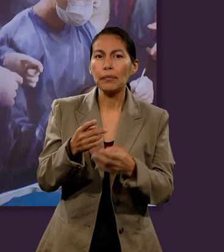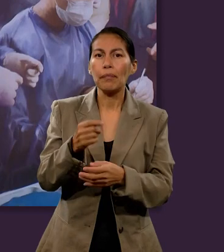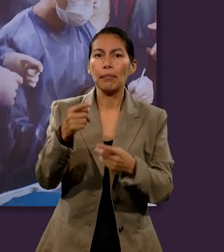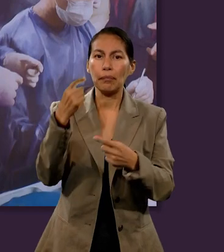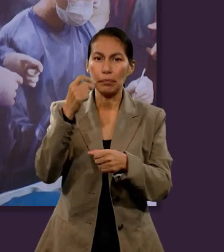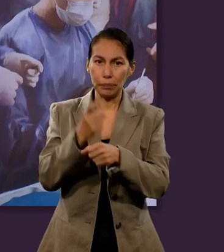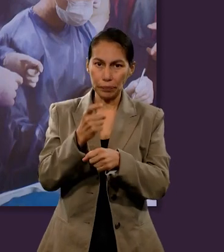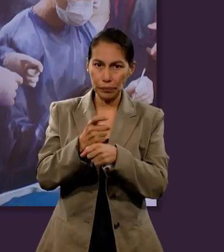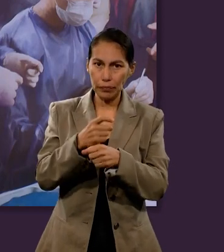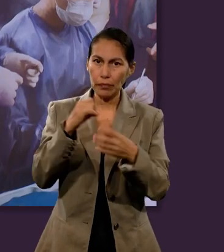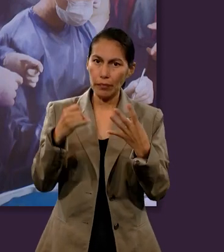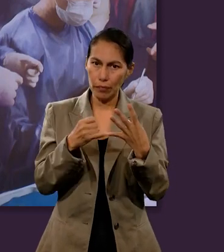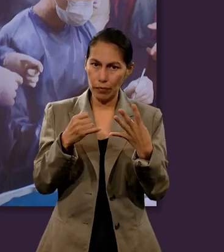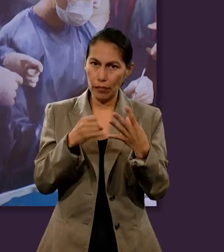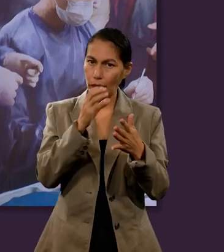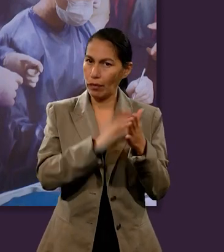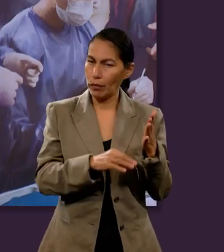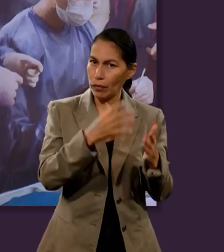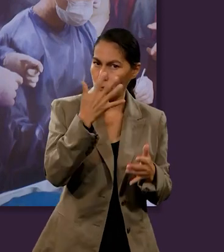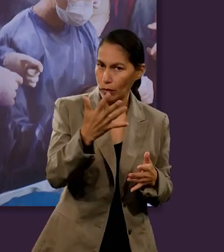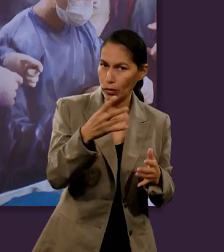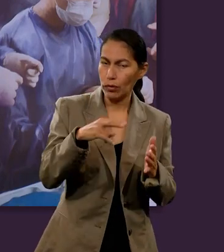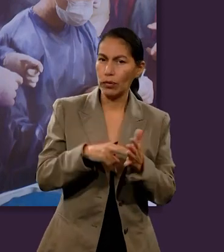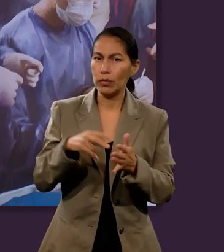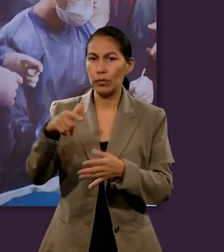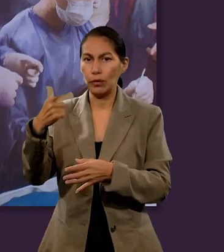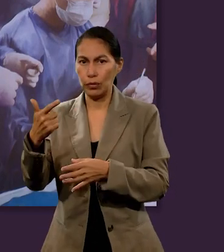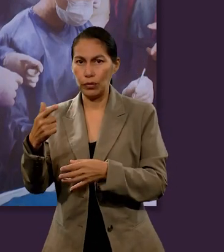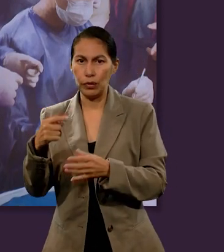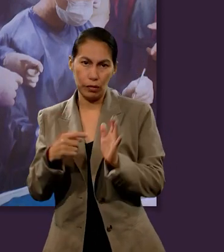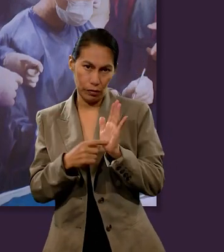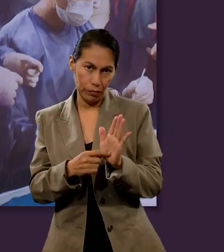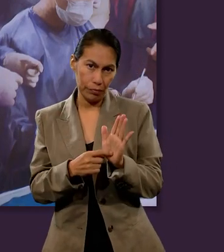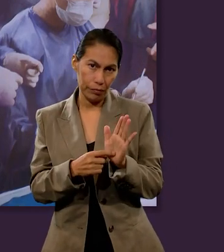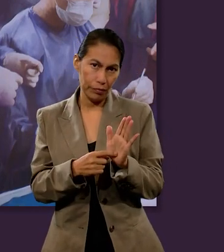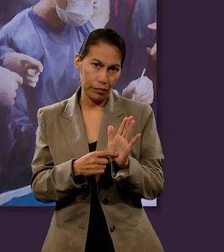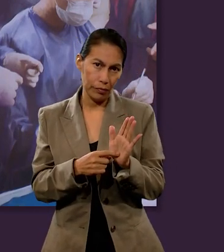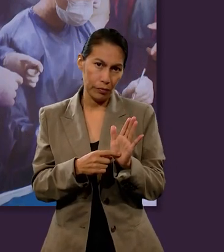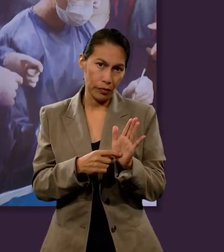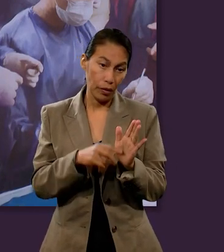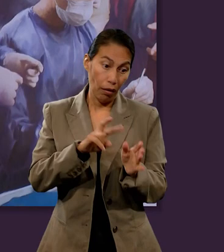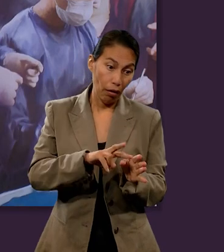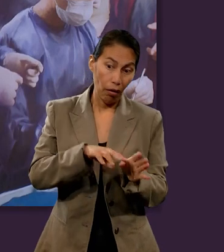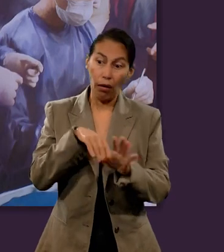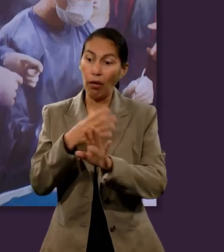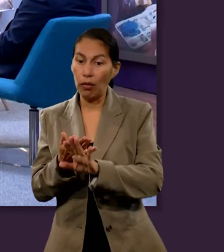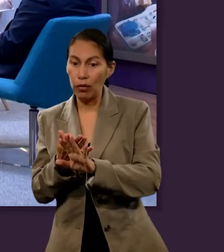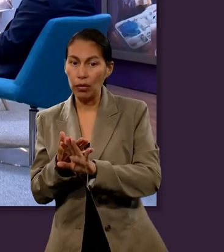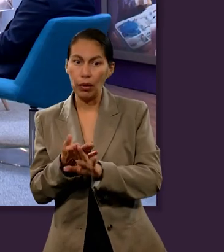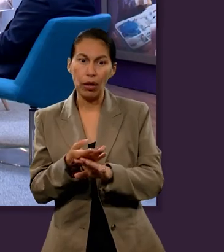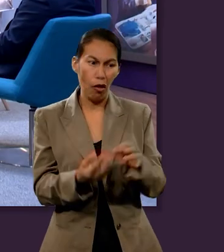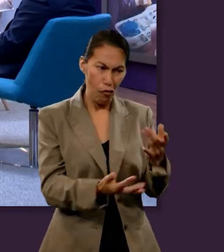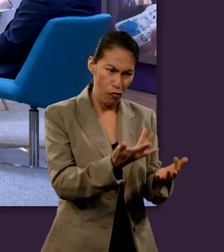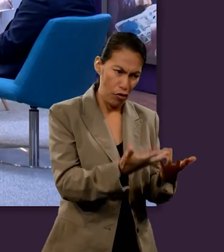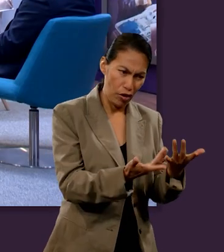en lecciones anteriores, que está en Primera de Juan, el capítulo 5 y versículo 12, porque tenemos que buscar el opuesto.